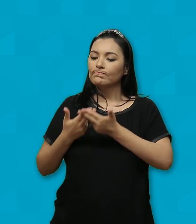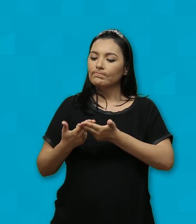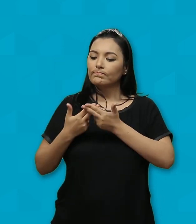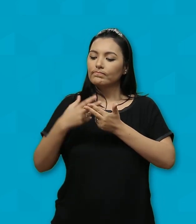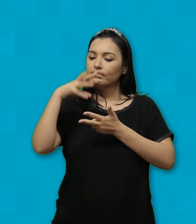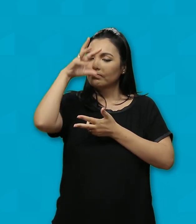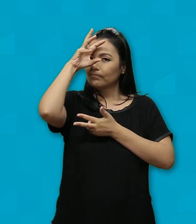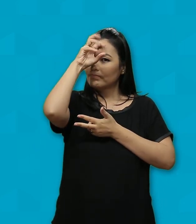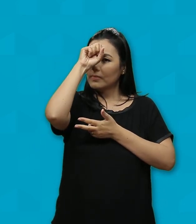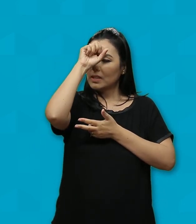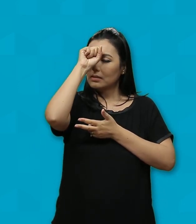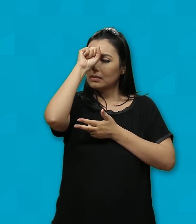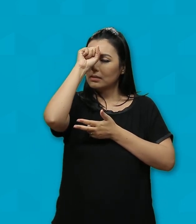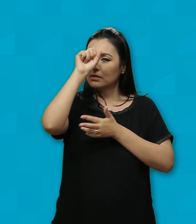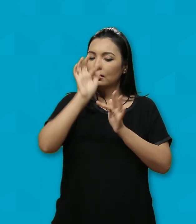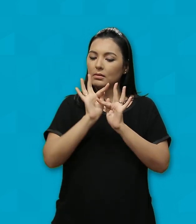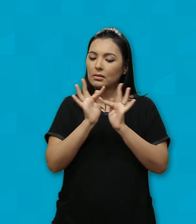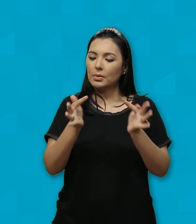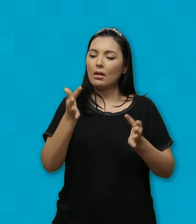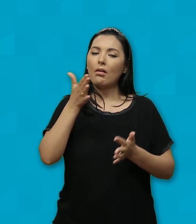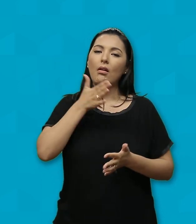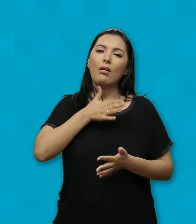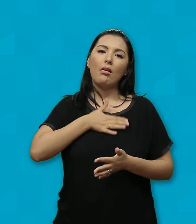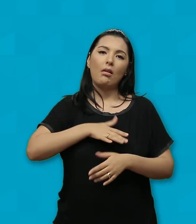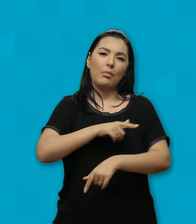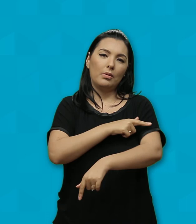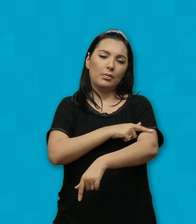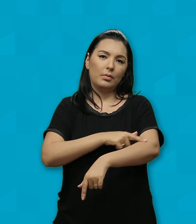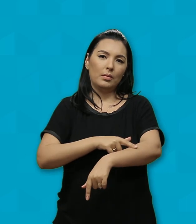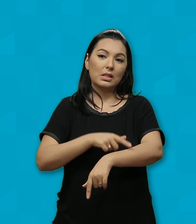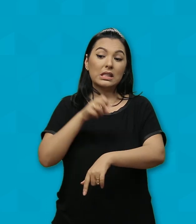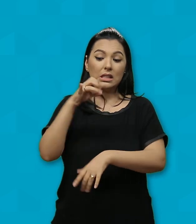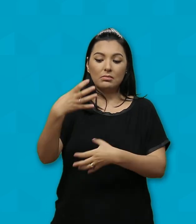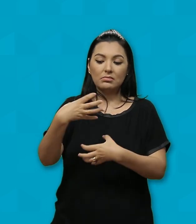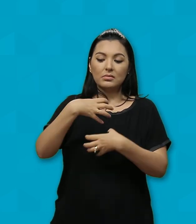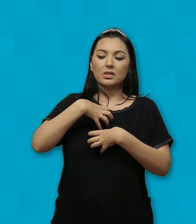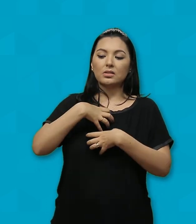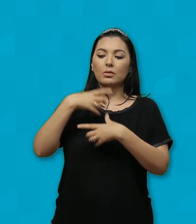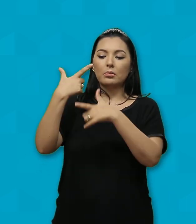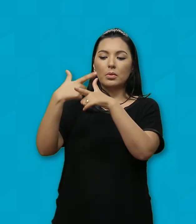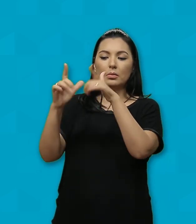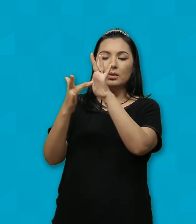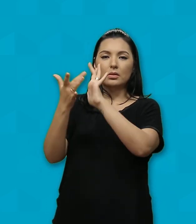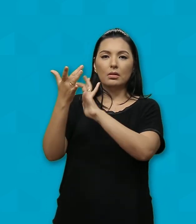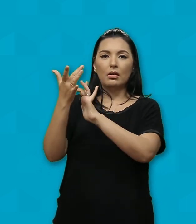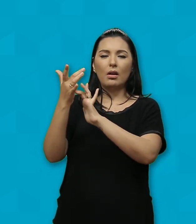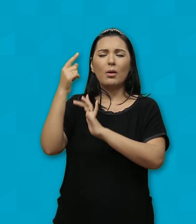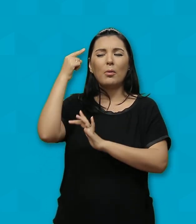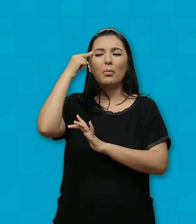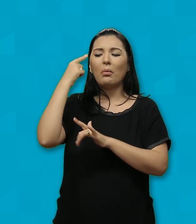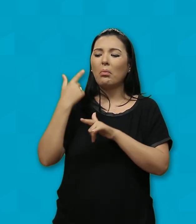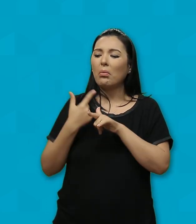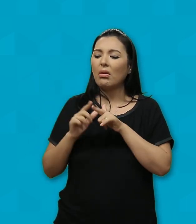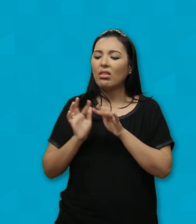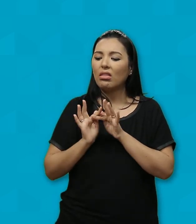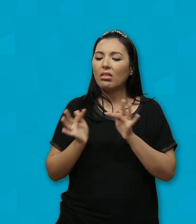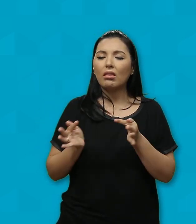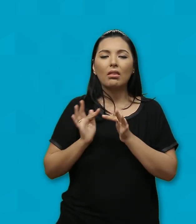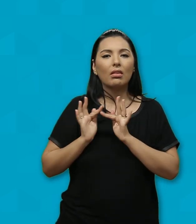e a mansidão Ao sentirmos o peso da cruz de Cristo Nossa cruz se tornará pequena E quem carrega